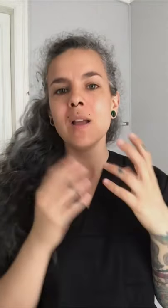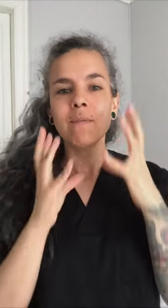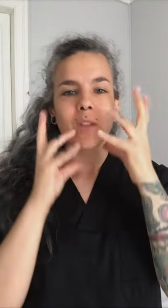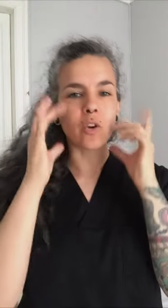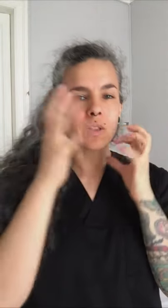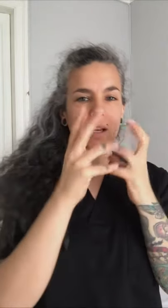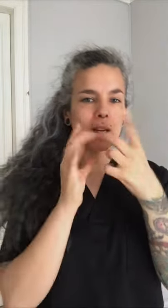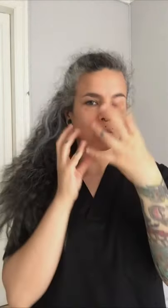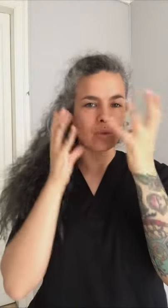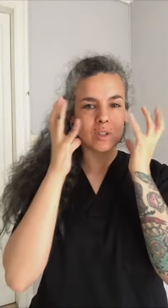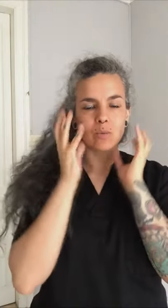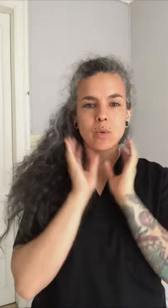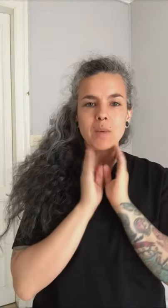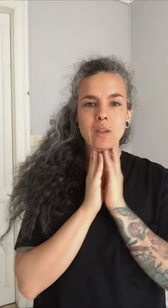de coordinar todo este movimiento.